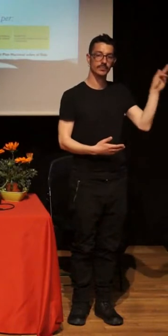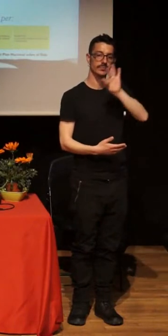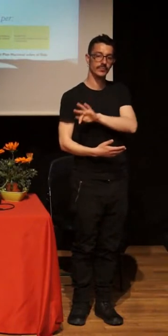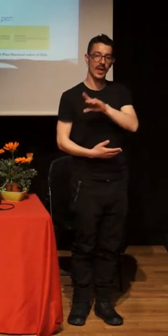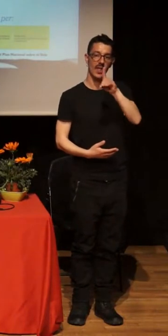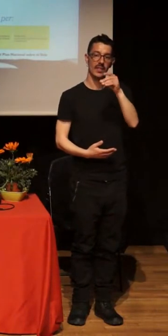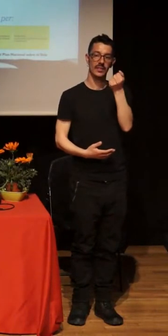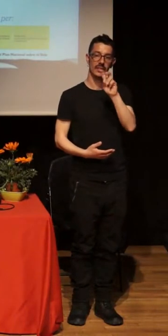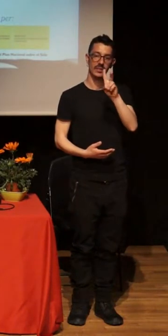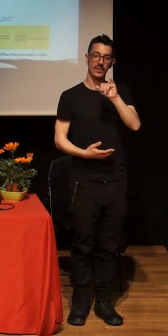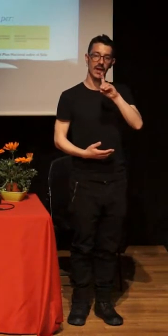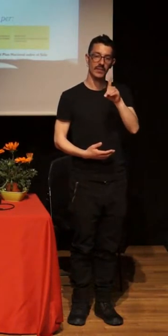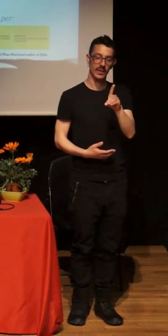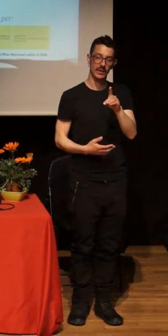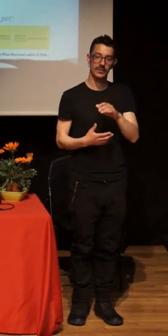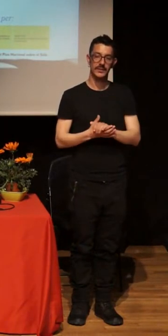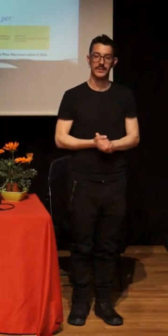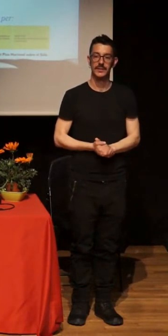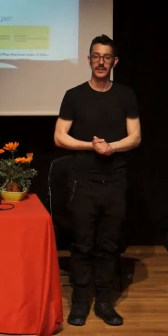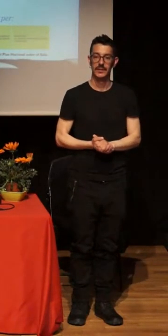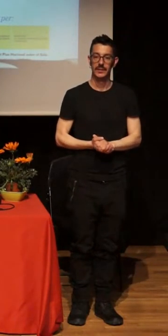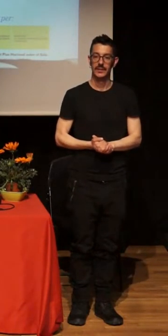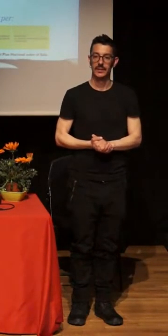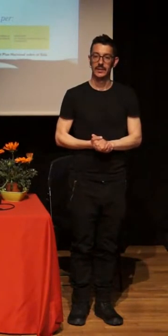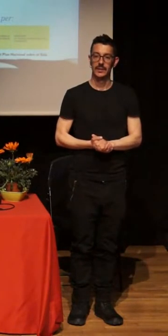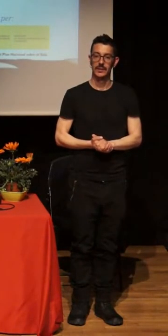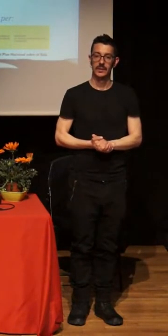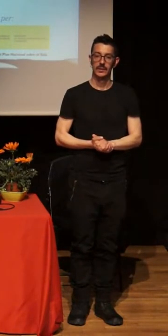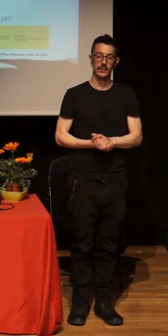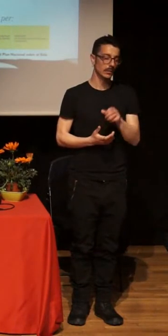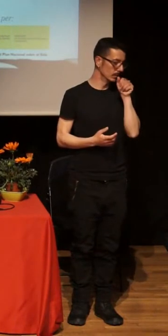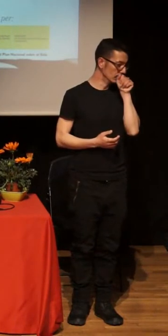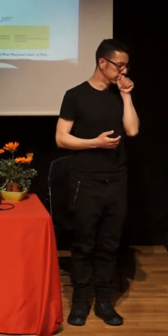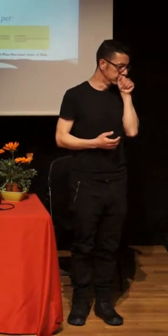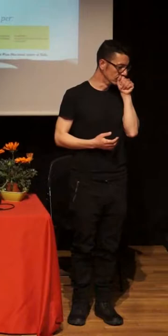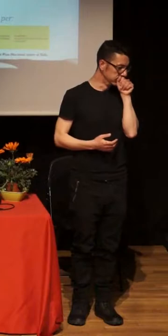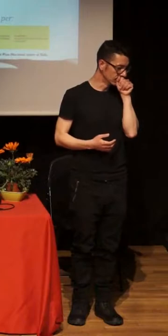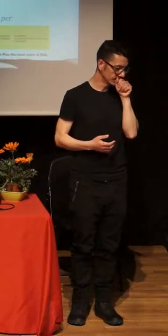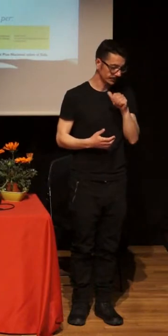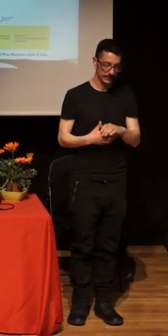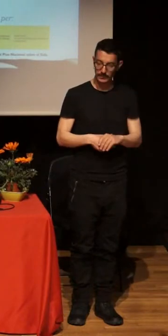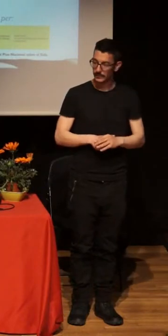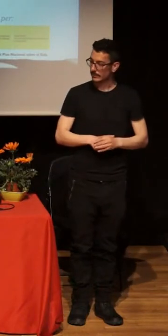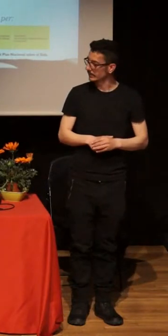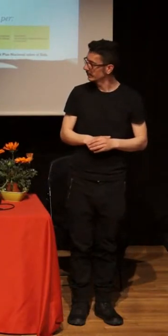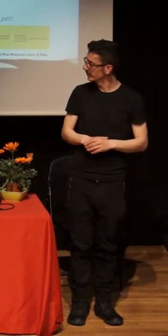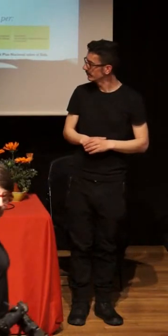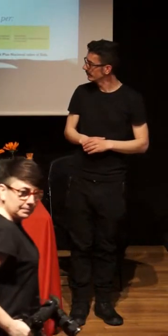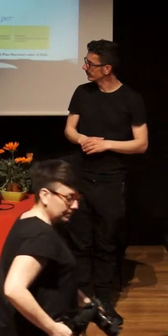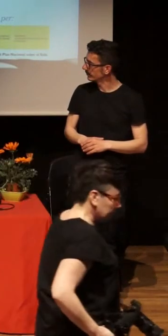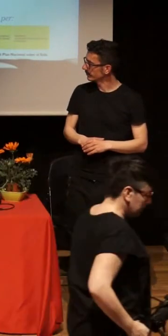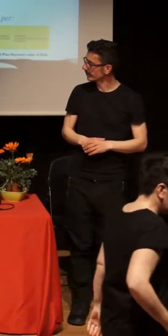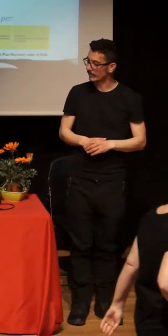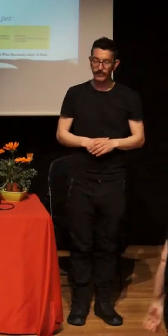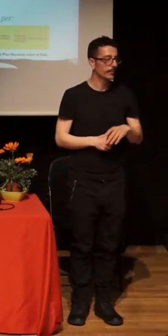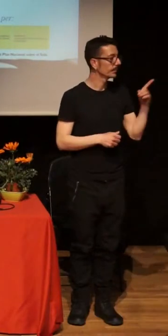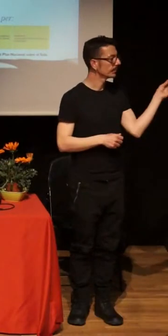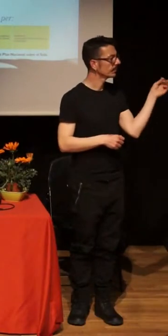que es, bueno, tampoco creo que, pero bueno, parece que es trabajador social antropólogo, yo eso no lo tenía yo muy